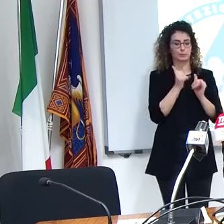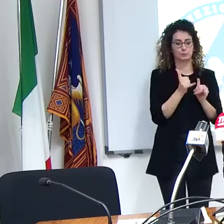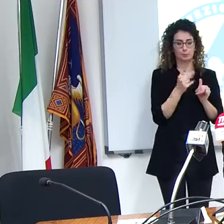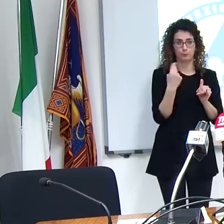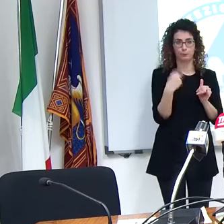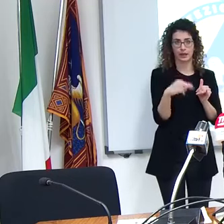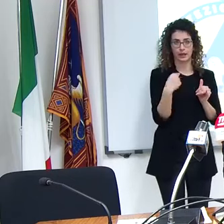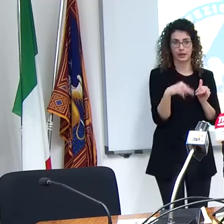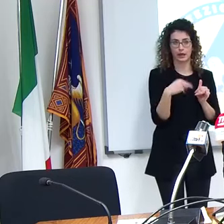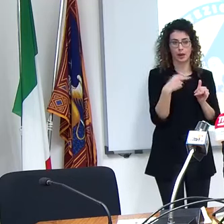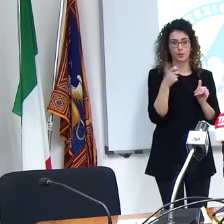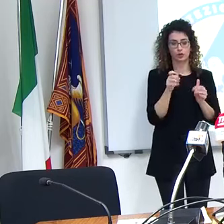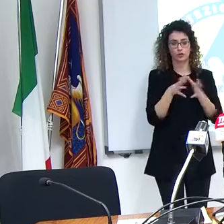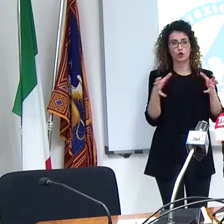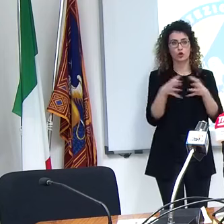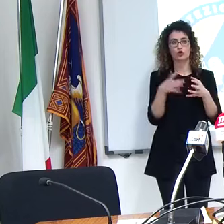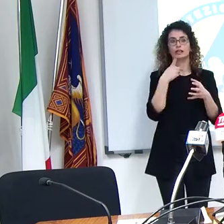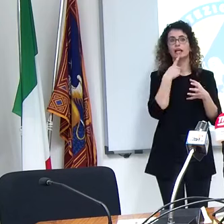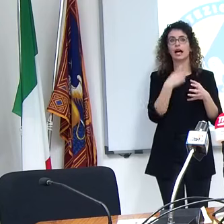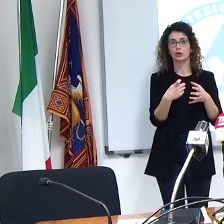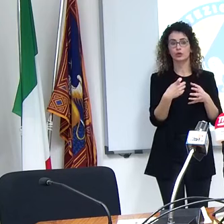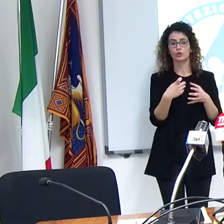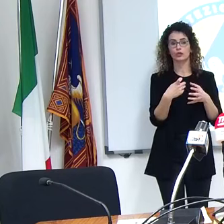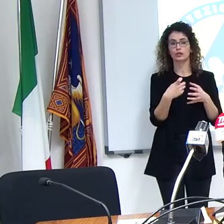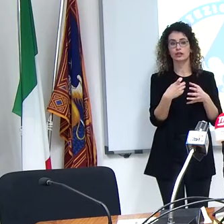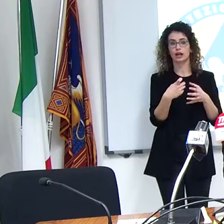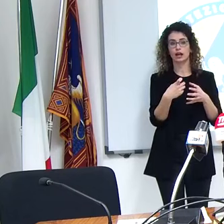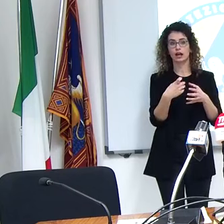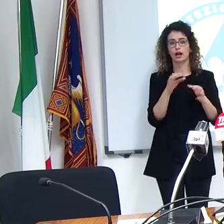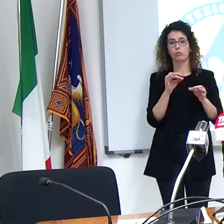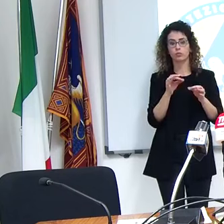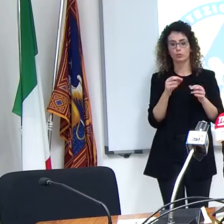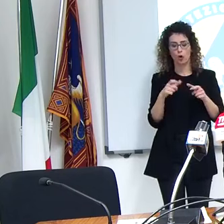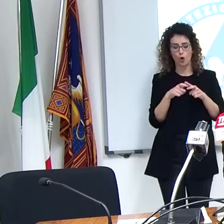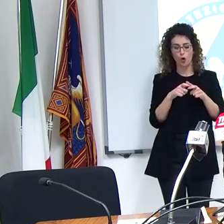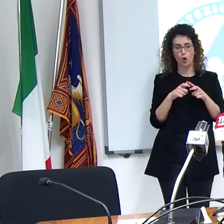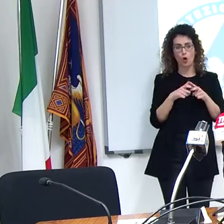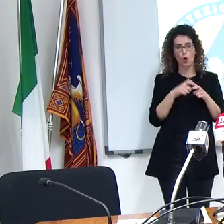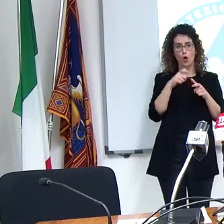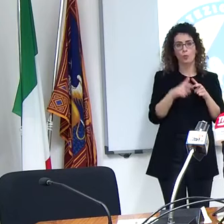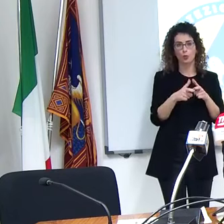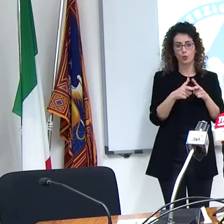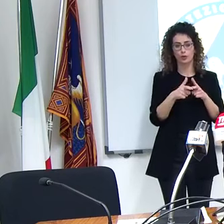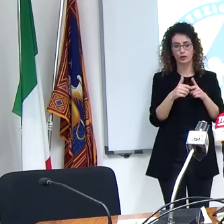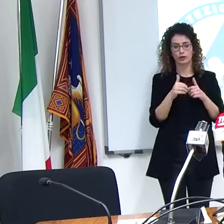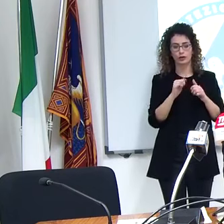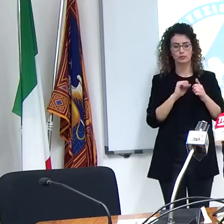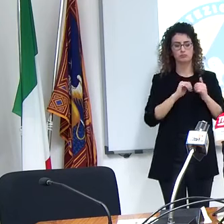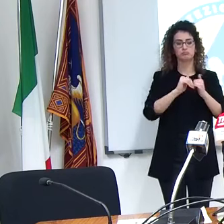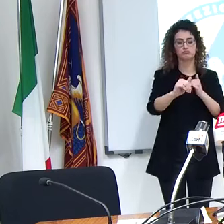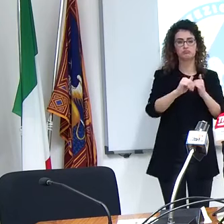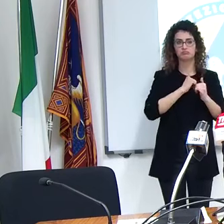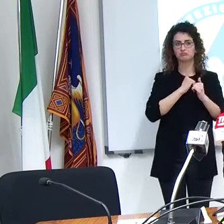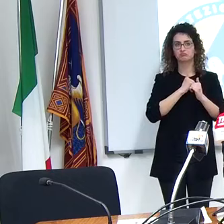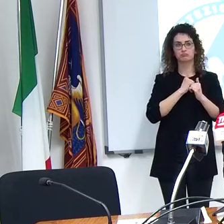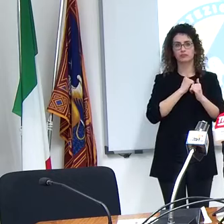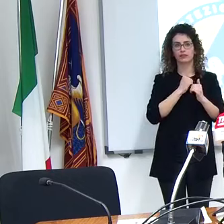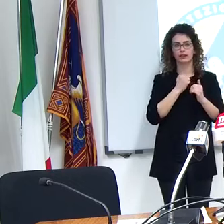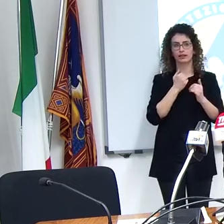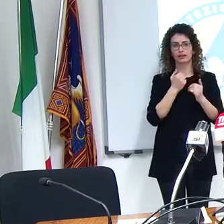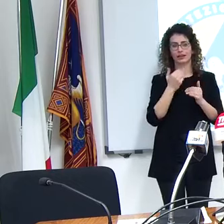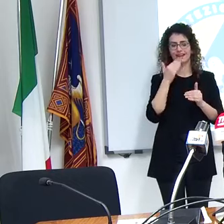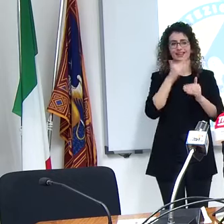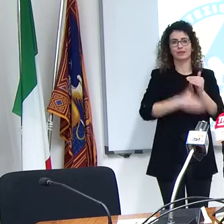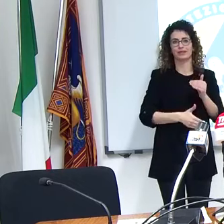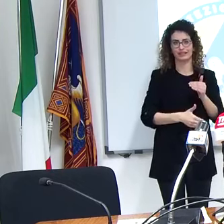zona rossa è vietato anche lo spostamento all'interno del comune se non per le ragioni tradizionali